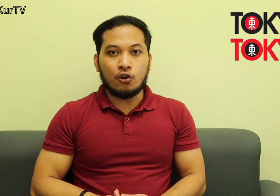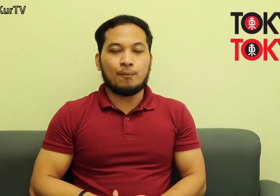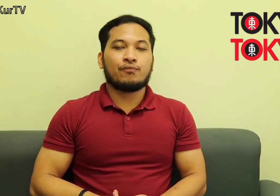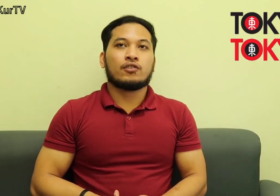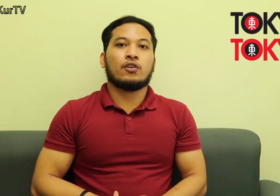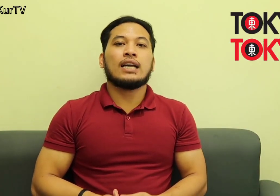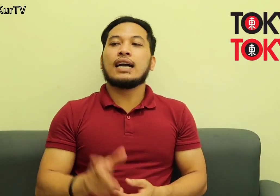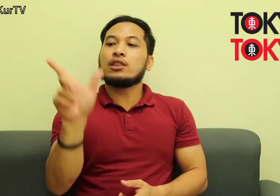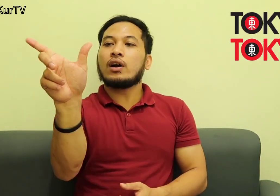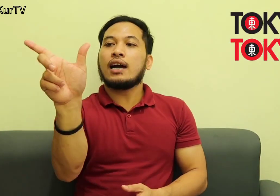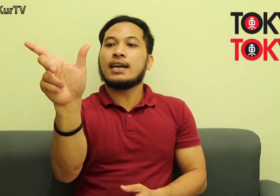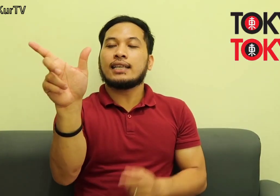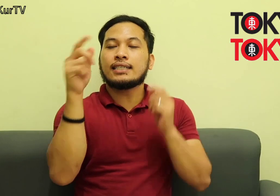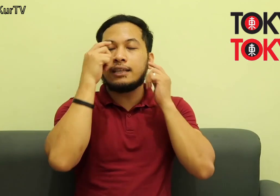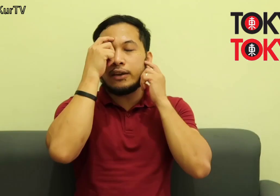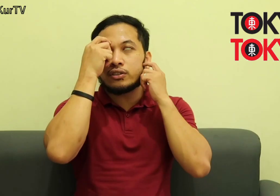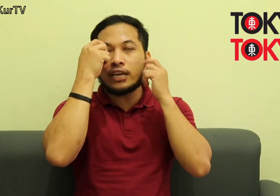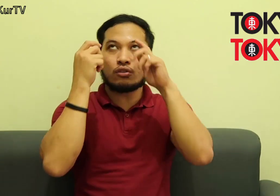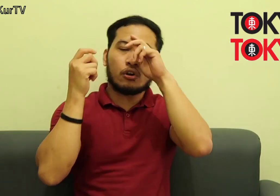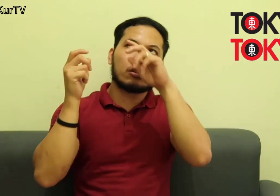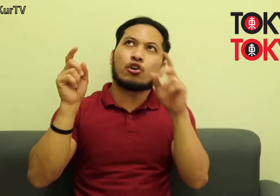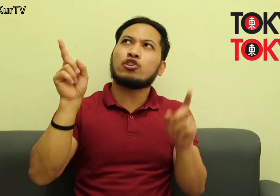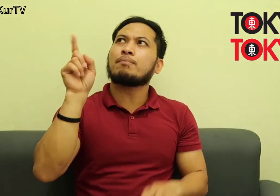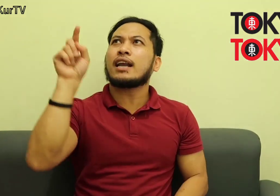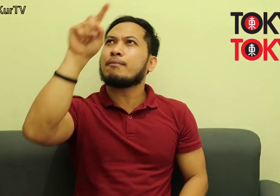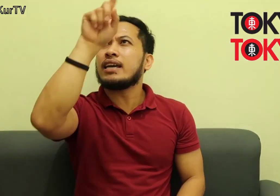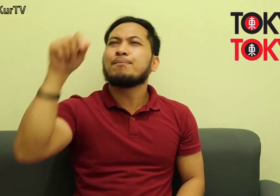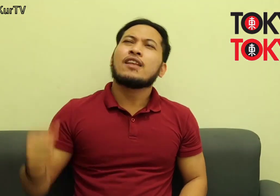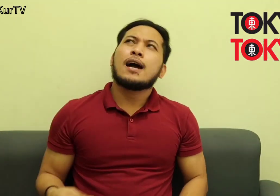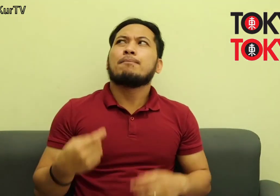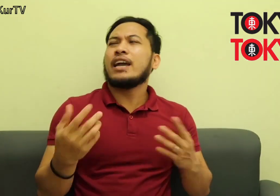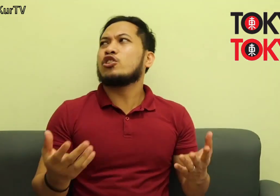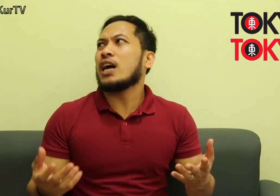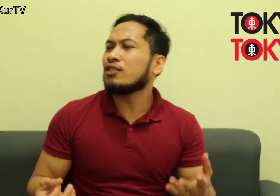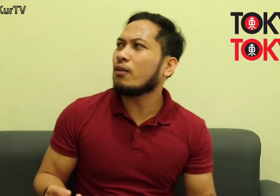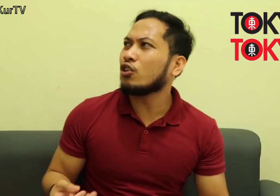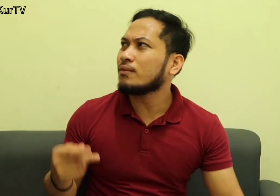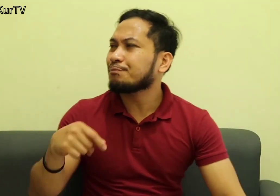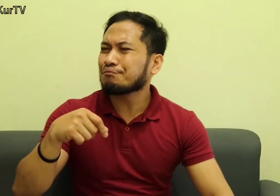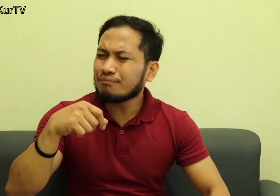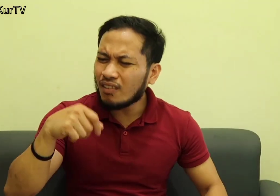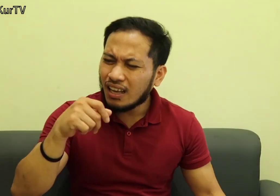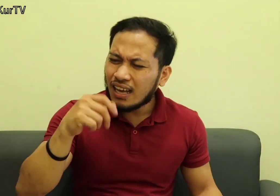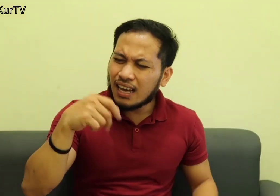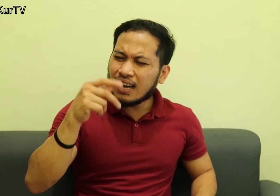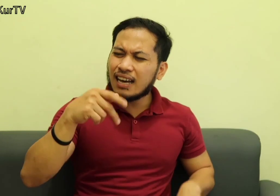So, nakaganto ka lang yan Kasi diba yung side ng Tokyo, Tokyo Doon parang may May ano sya Anong tawag doon? Ah